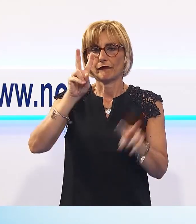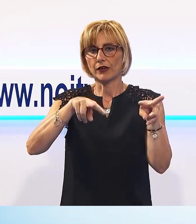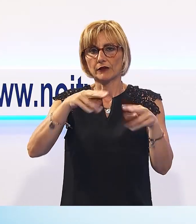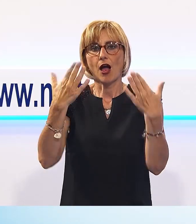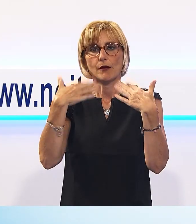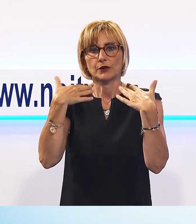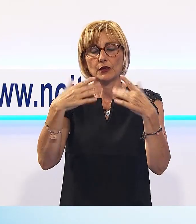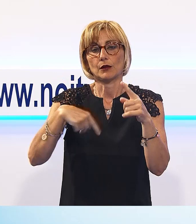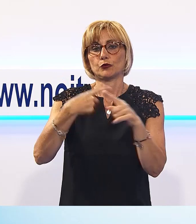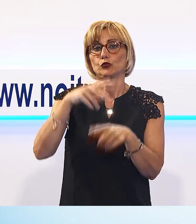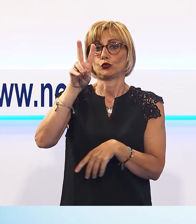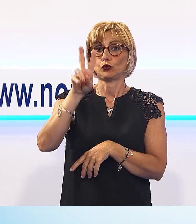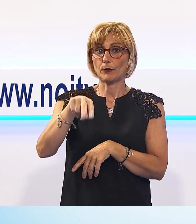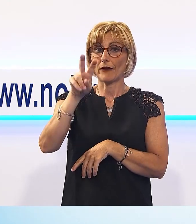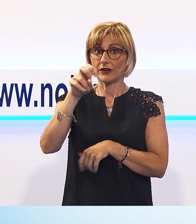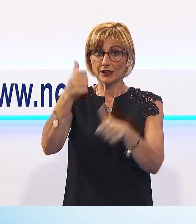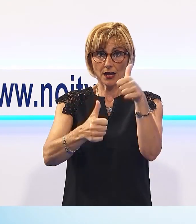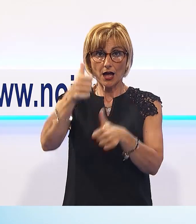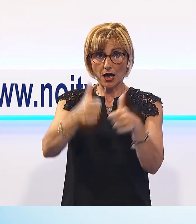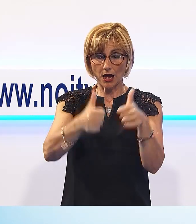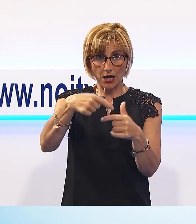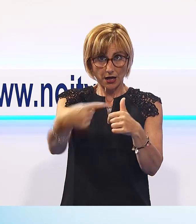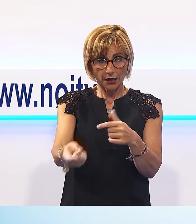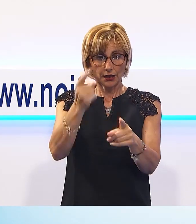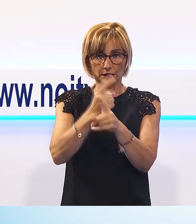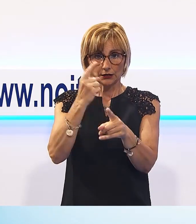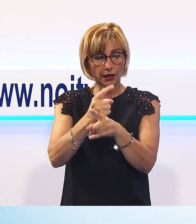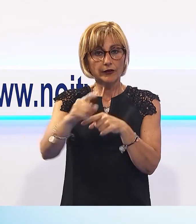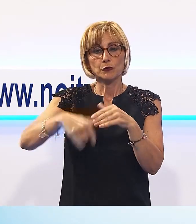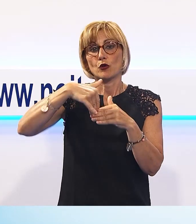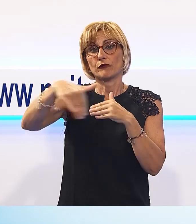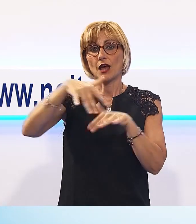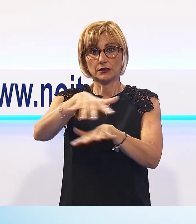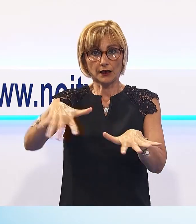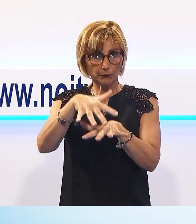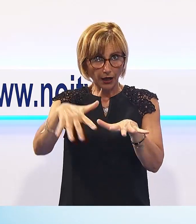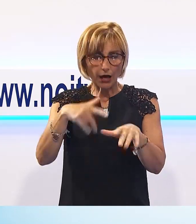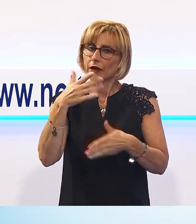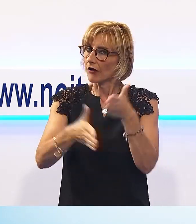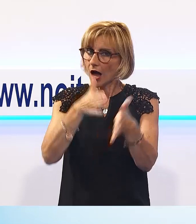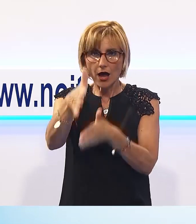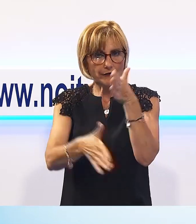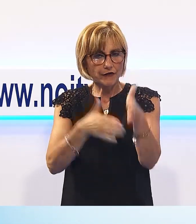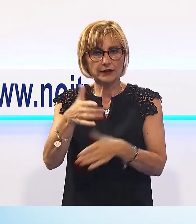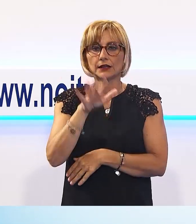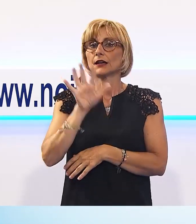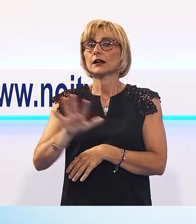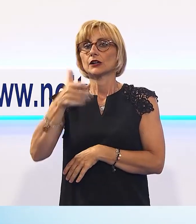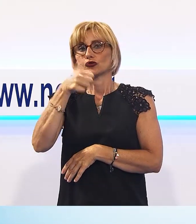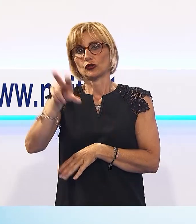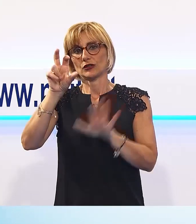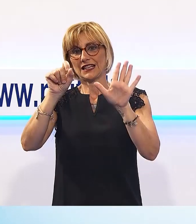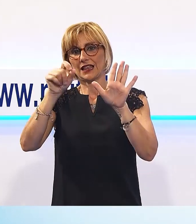secondo Rossi, sarà messo a gara. Si va avanti anche con la Via del Mare. La Regione ha messo sul piatto 170 mila euro per lo studio